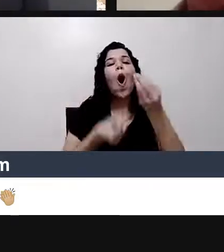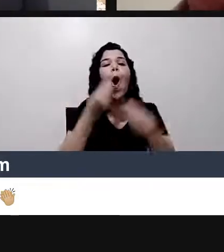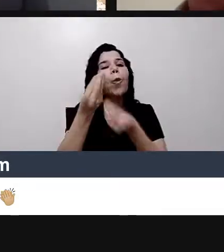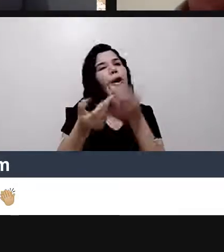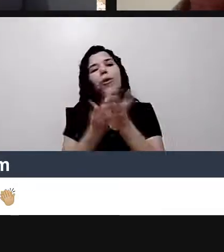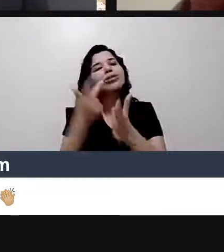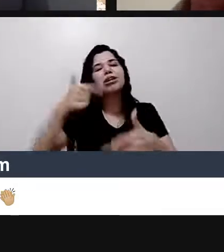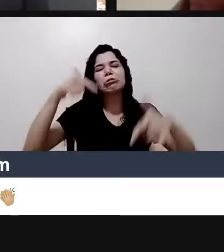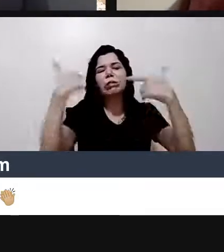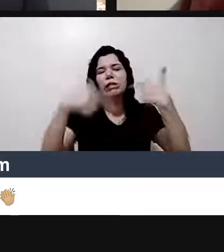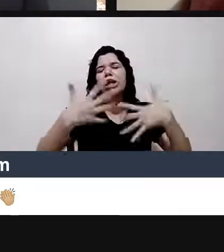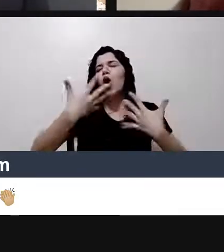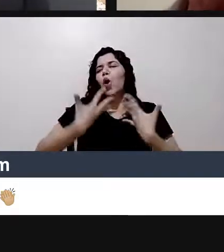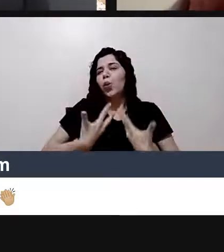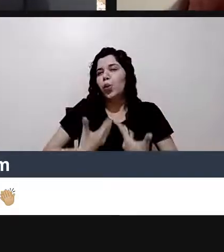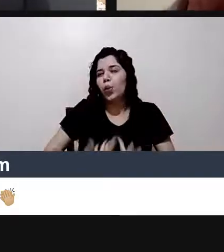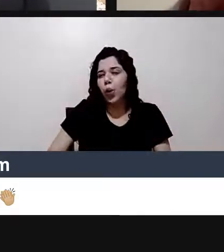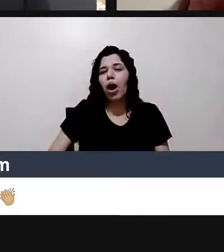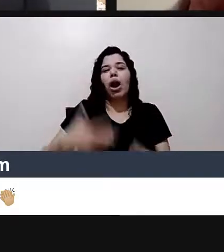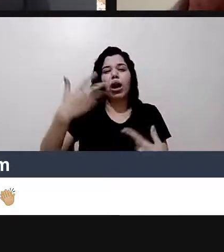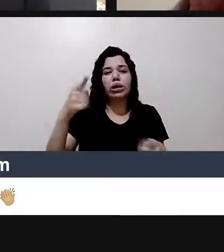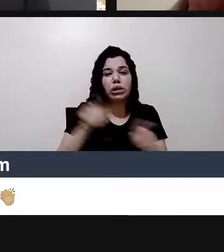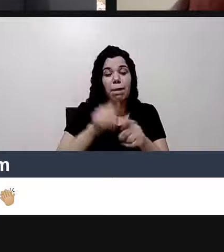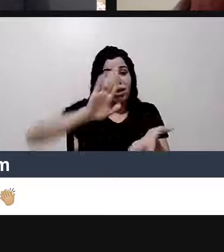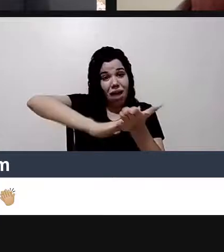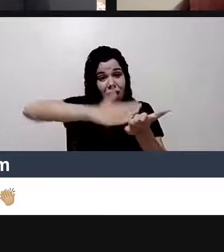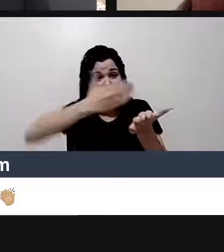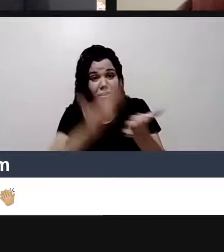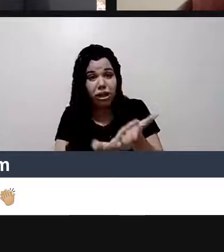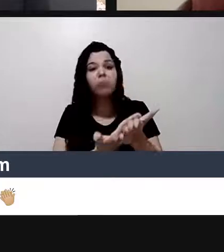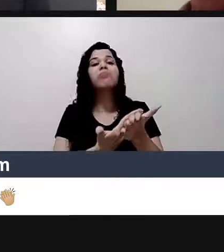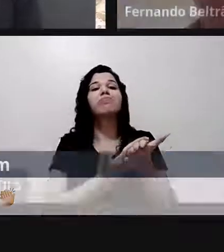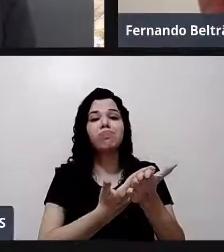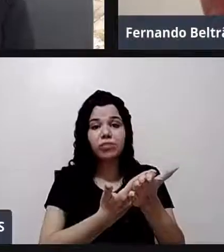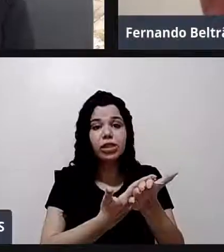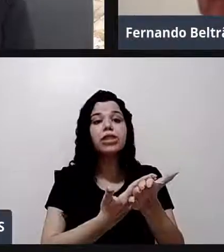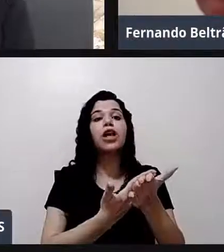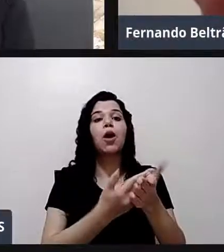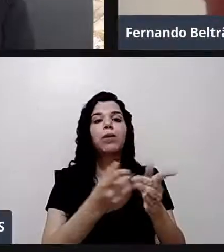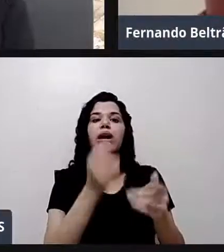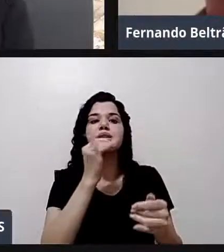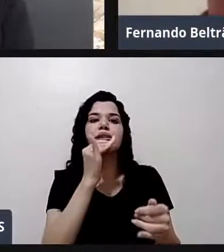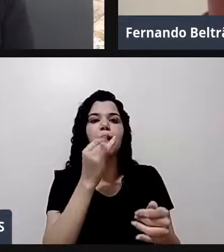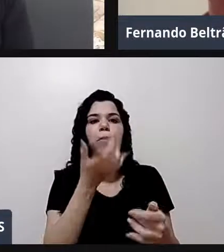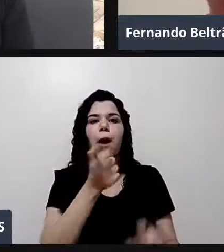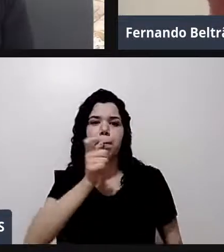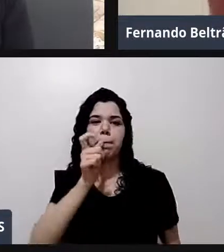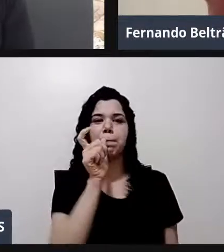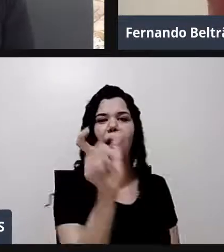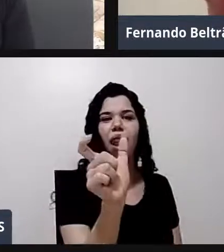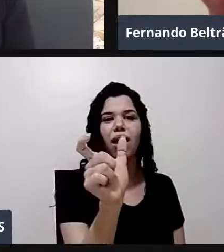para quem está fazendo tradução, por exemplo, quando eu incluo uma palavra como lisossomos.